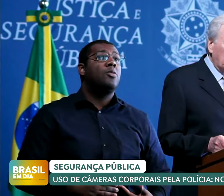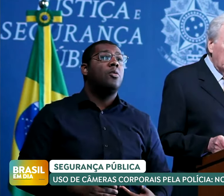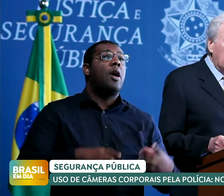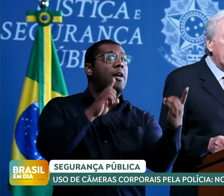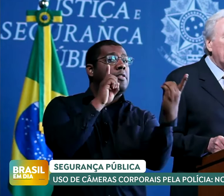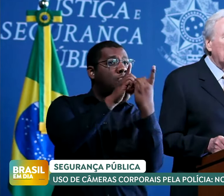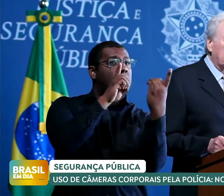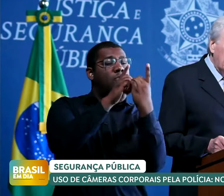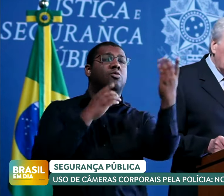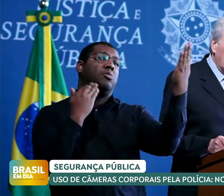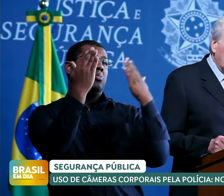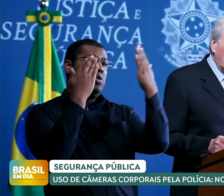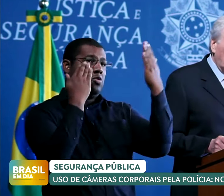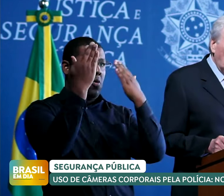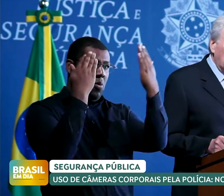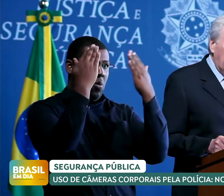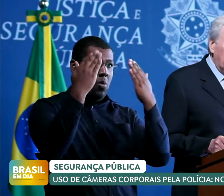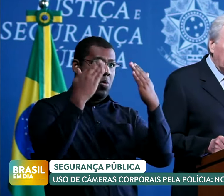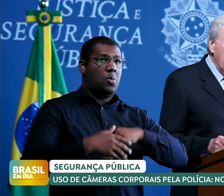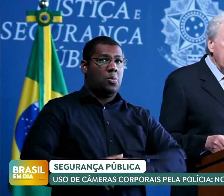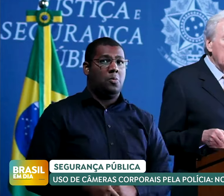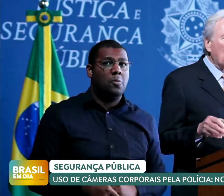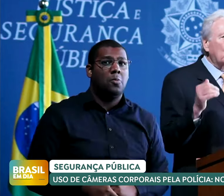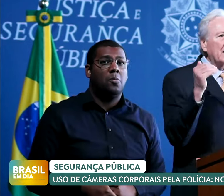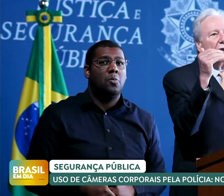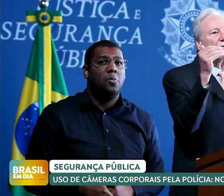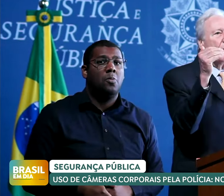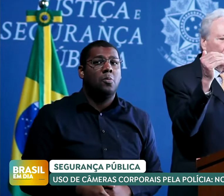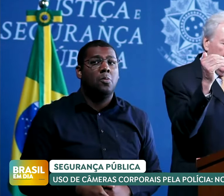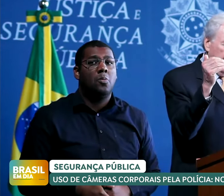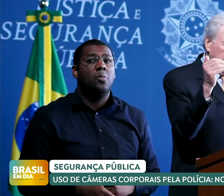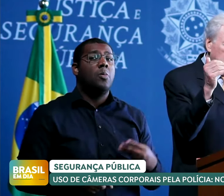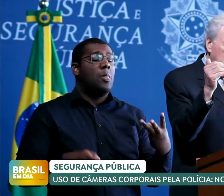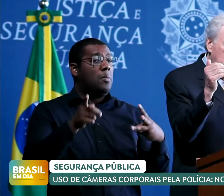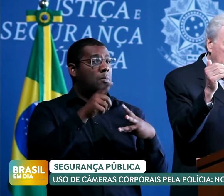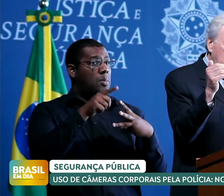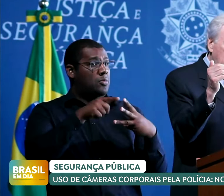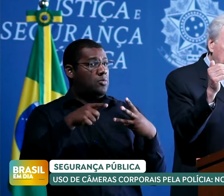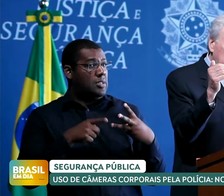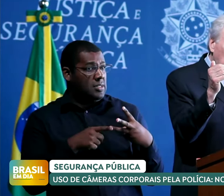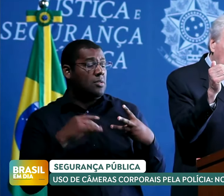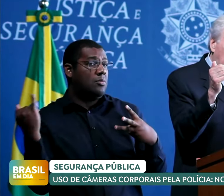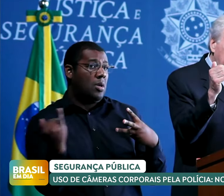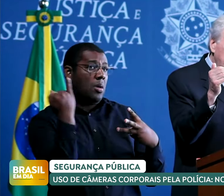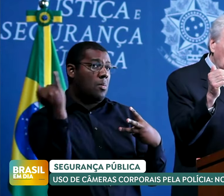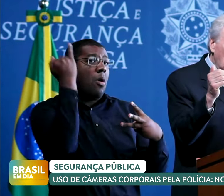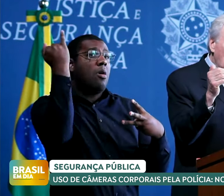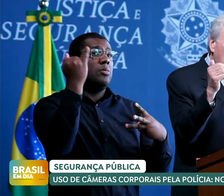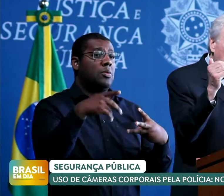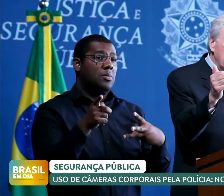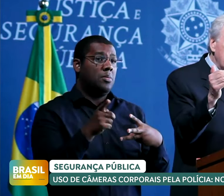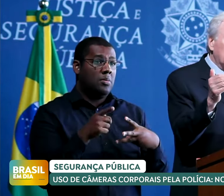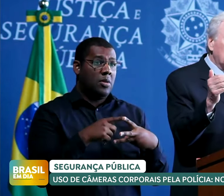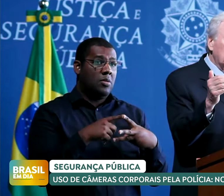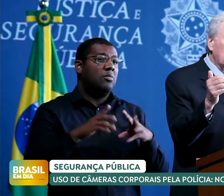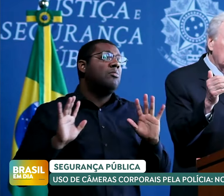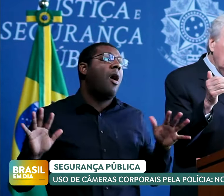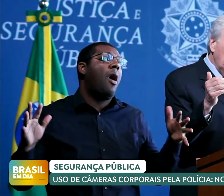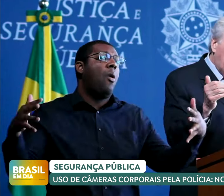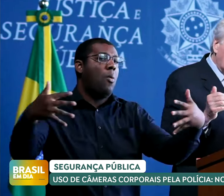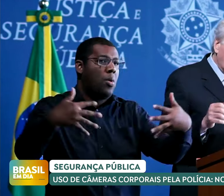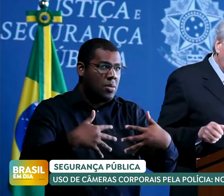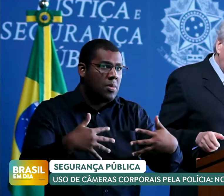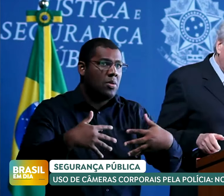psicoterápico destes profissionais com três abordagens. Em primeiro lugar, um acolhimento